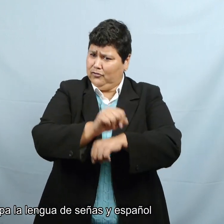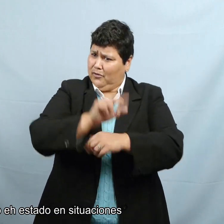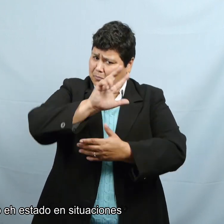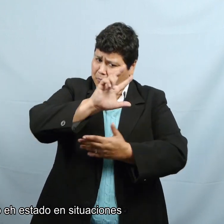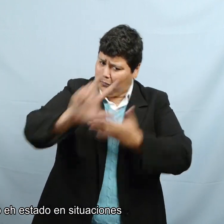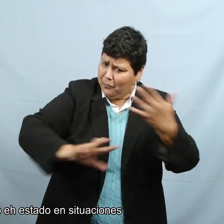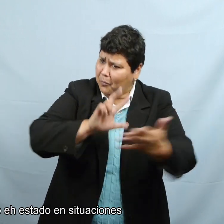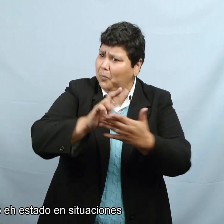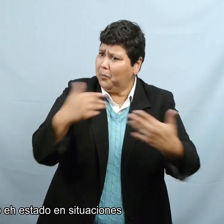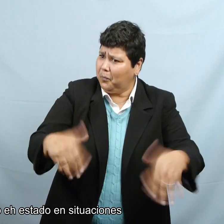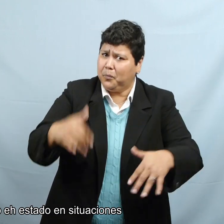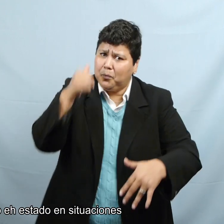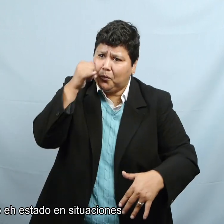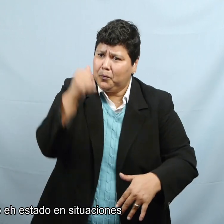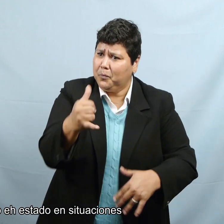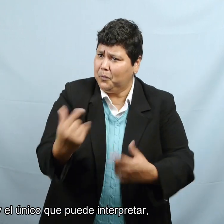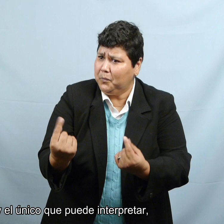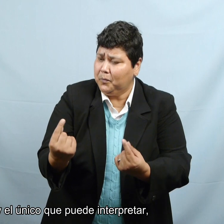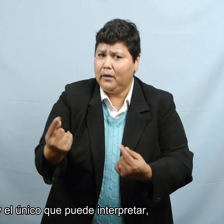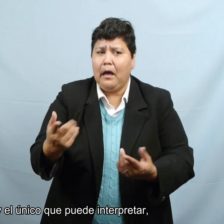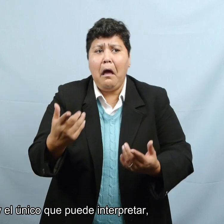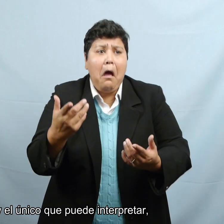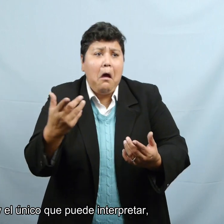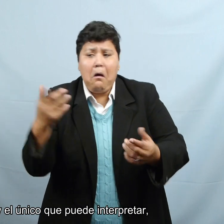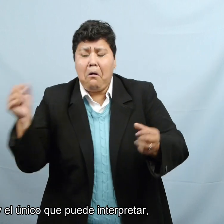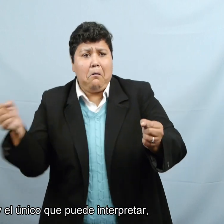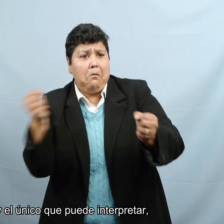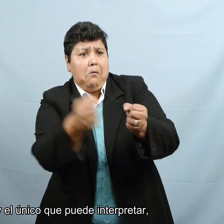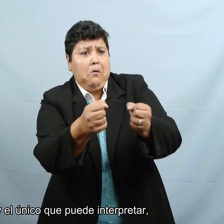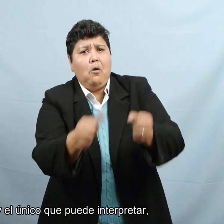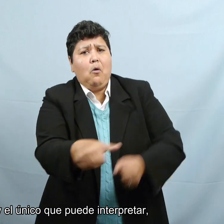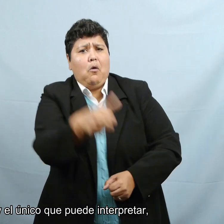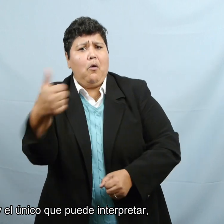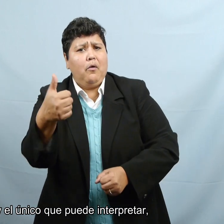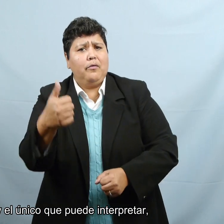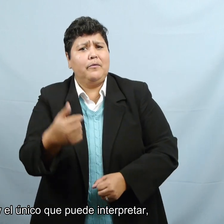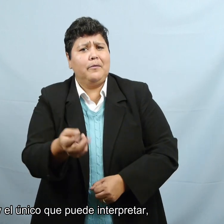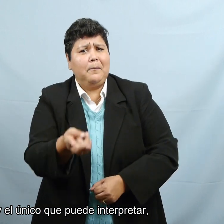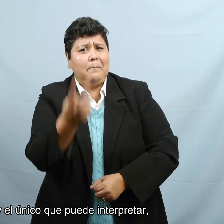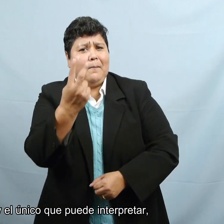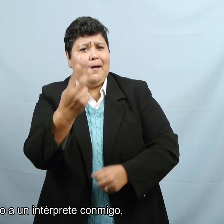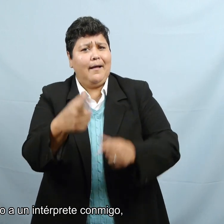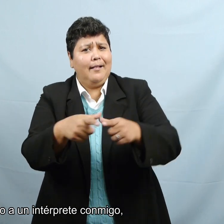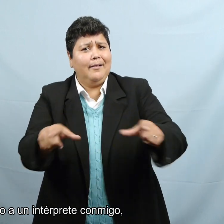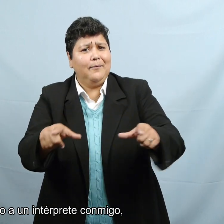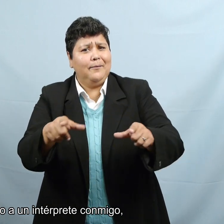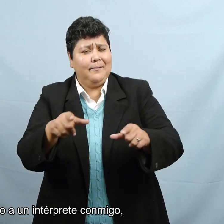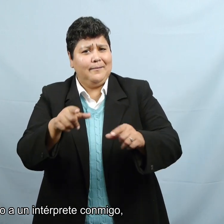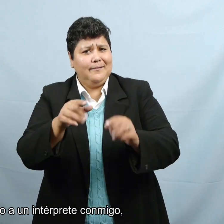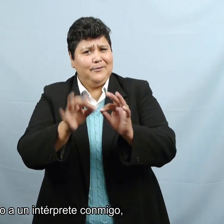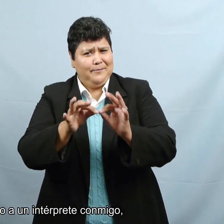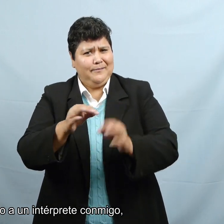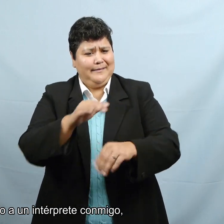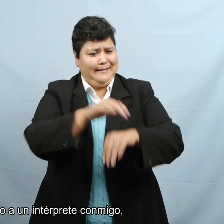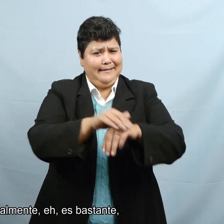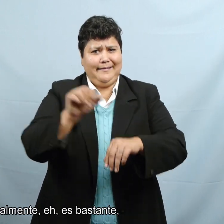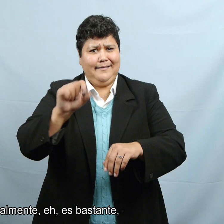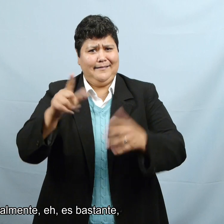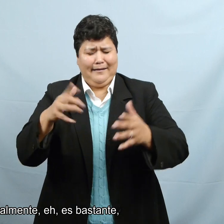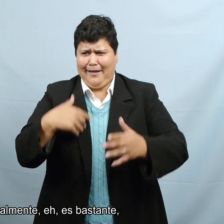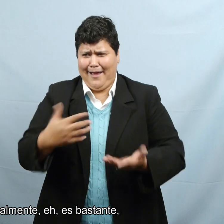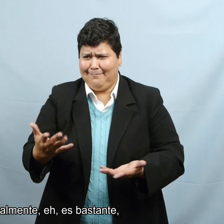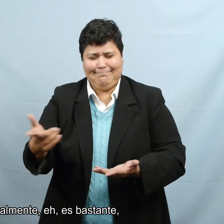español. Y a menudo he estado en situaciones en las que yo soy el único que puede interpretar aún teniendo a otro intérprete conmigo.